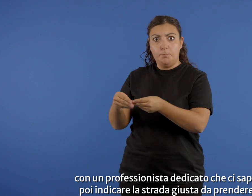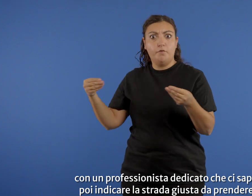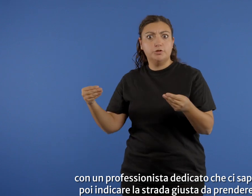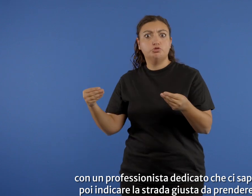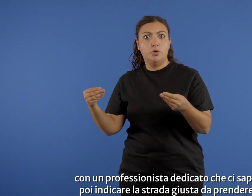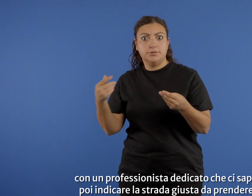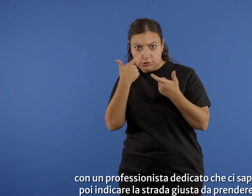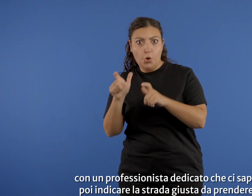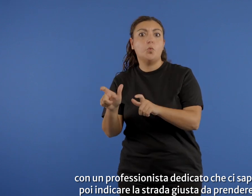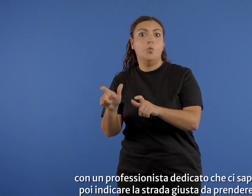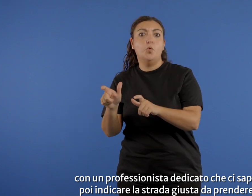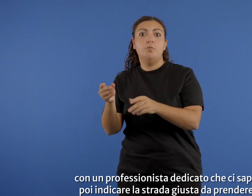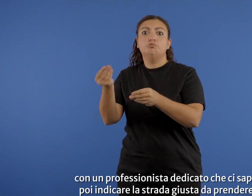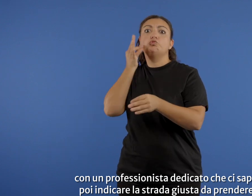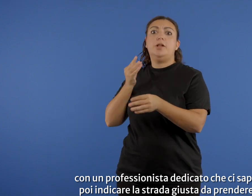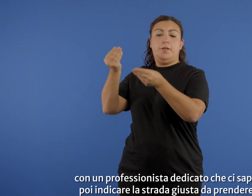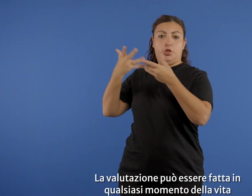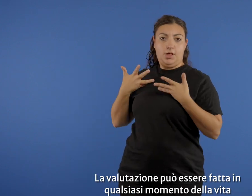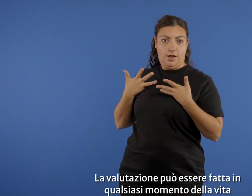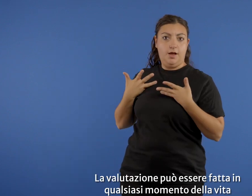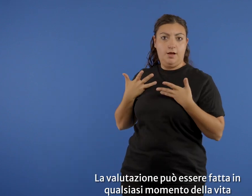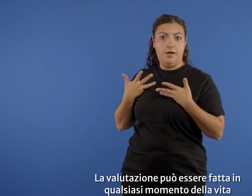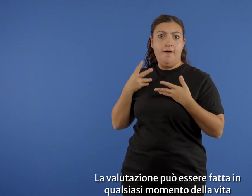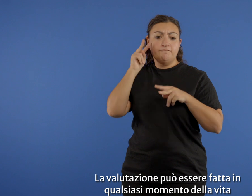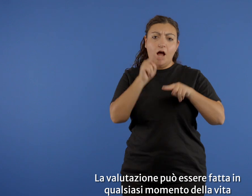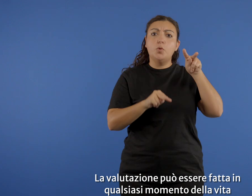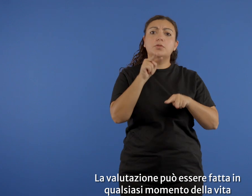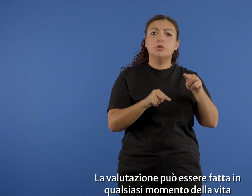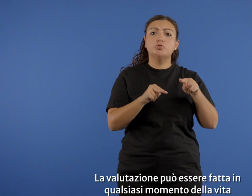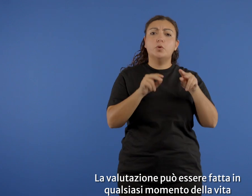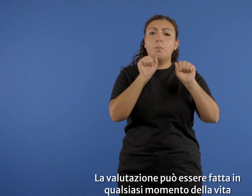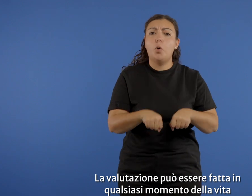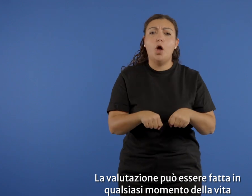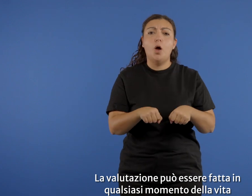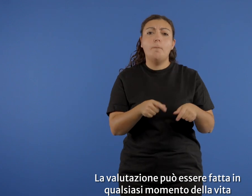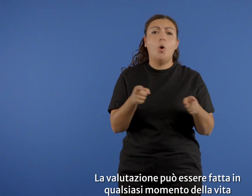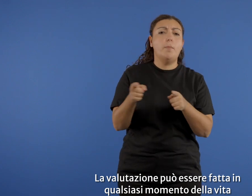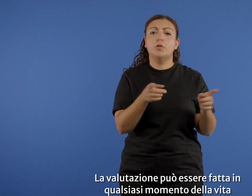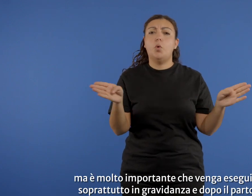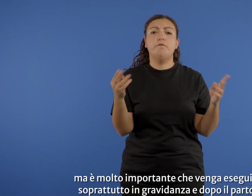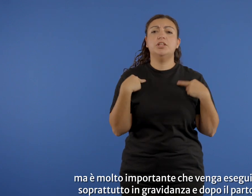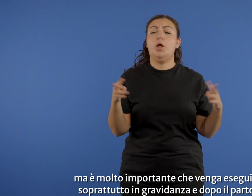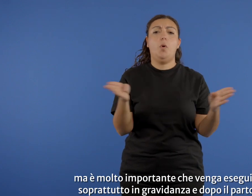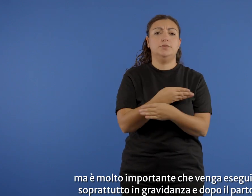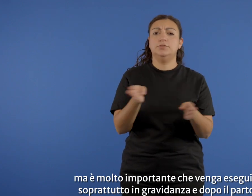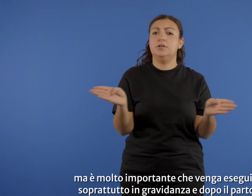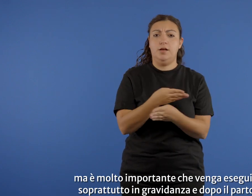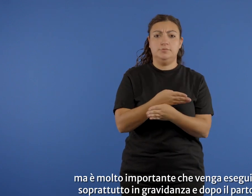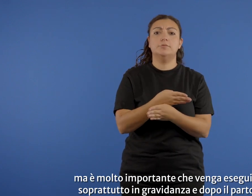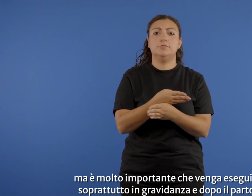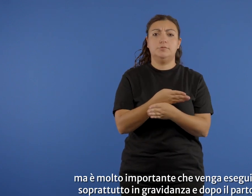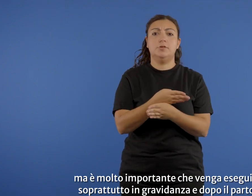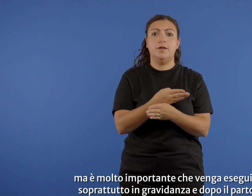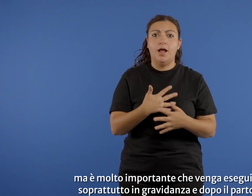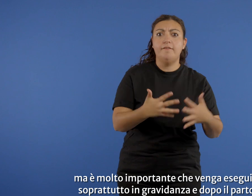indicare la strada giusta da prendere. La valutazione può essere fatta in qualsiasi momento della vita, ma è molto importante che